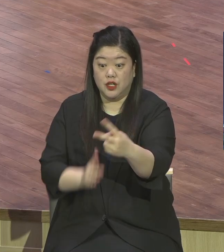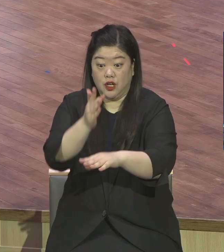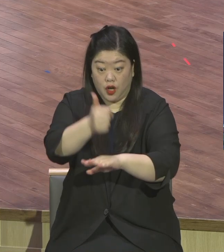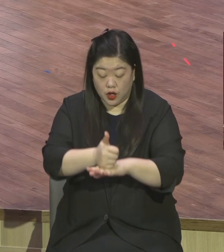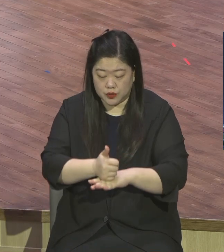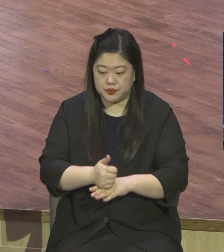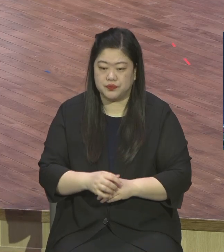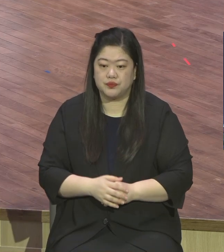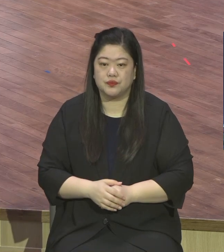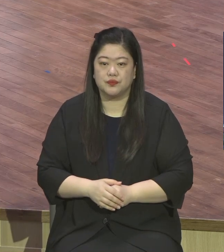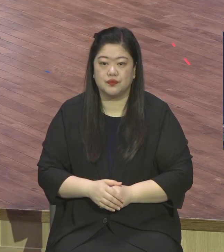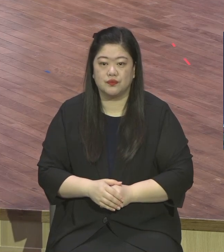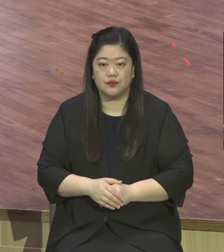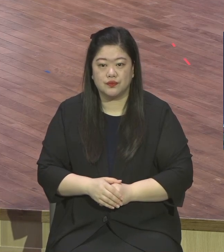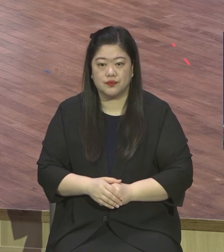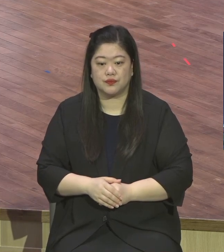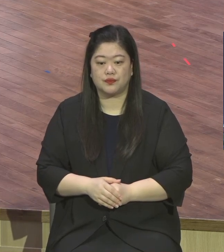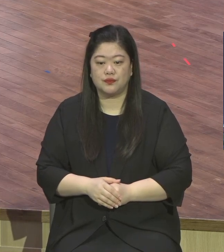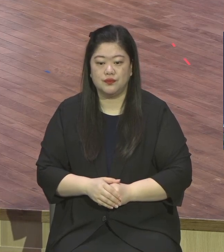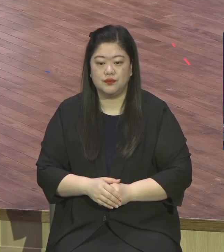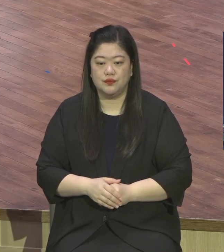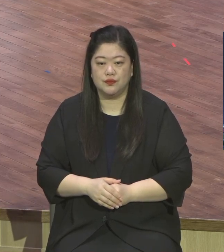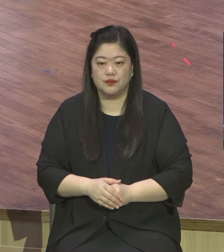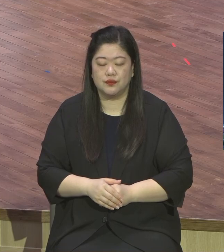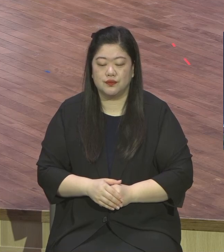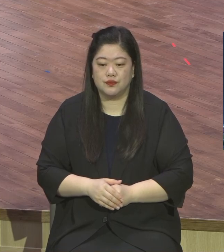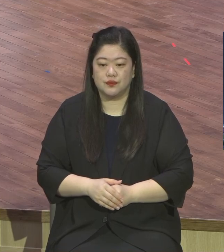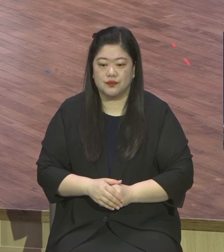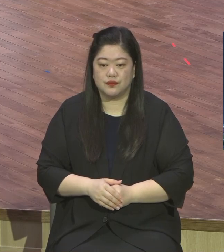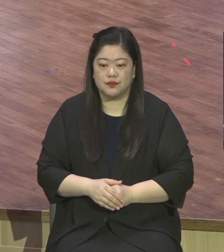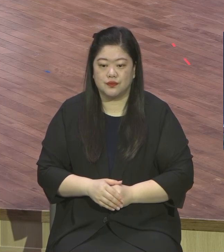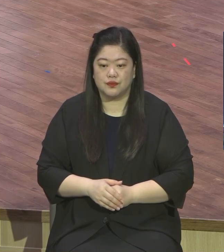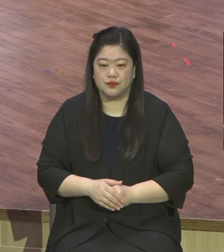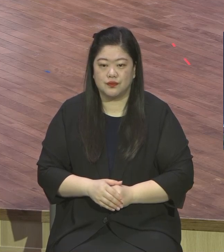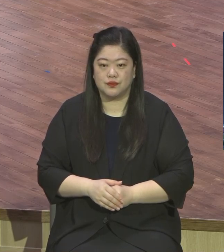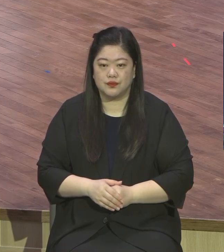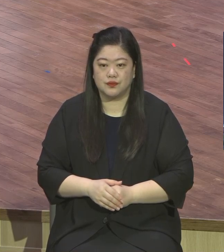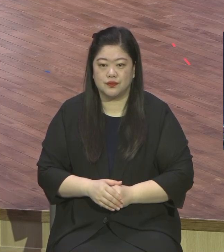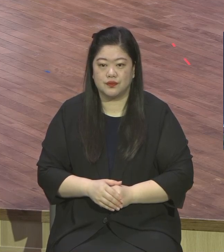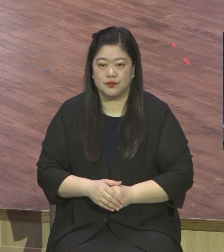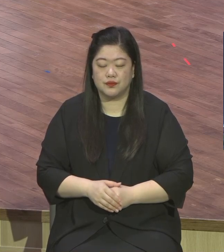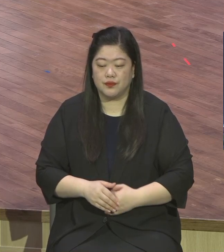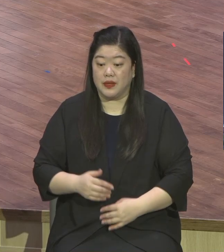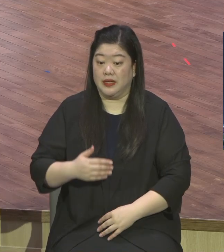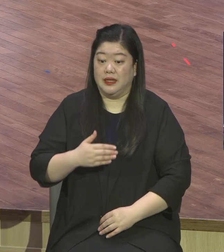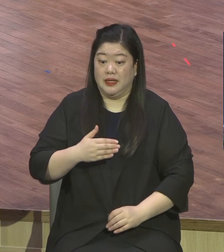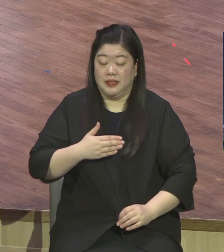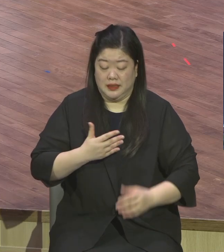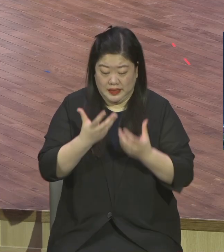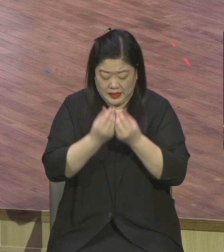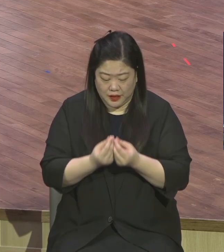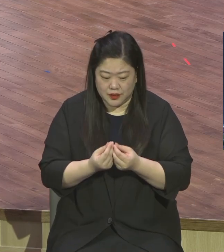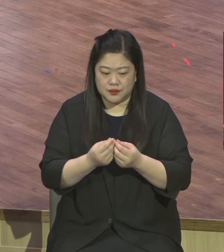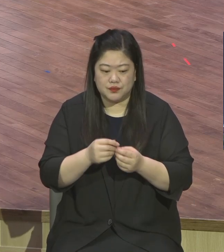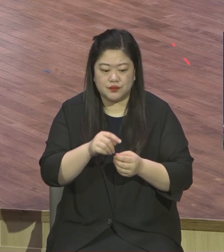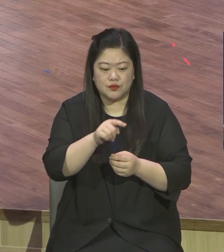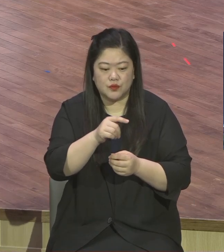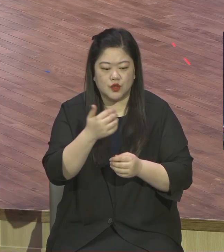어쩔 수 없이 어쩔 수 없는 순서를 맡았을 때 그 장례식에 갈 곳을 갔다 이렇게밖에 표현을